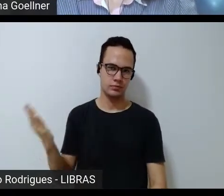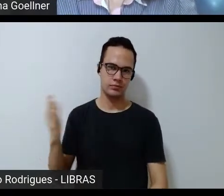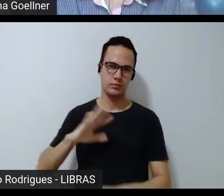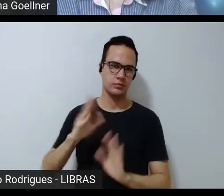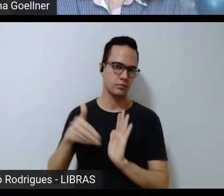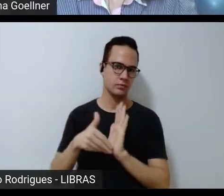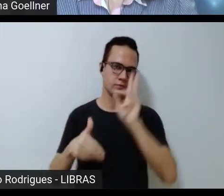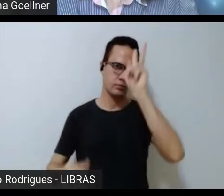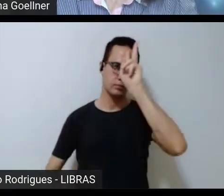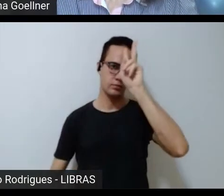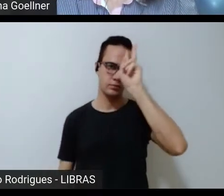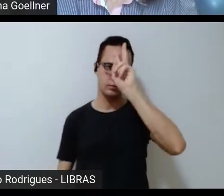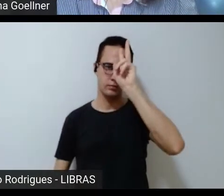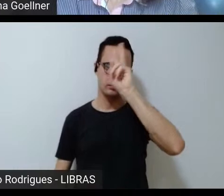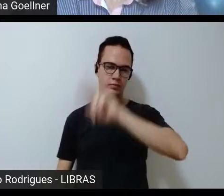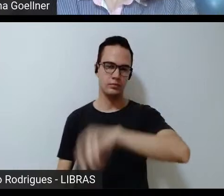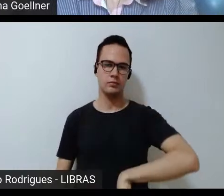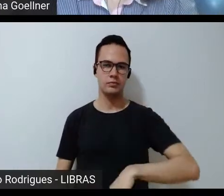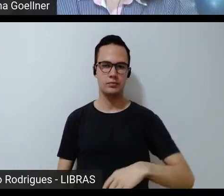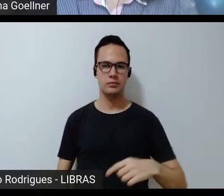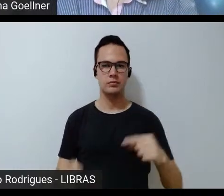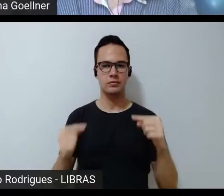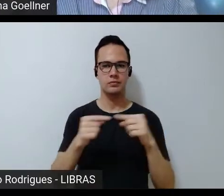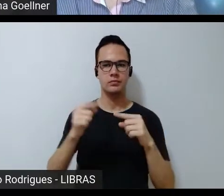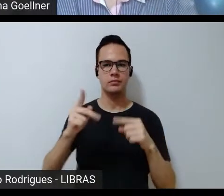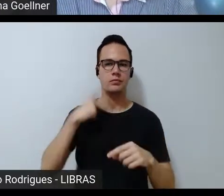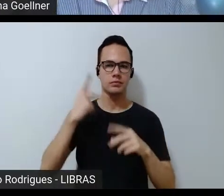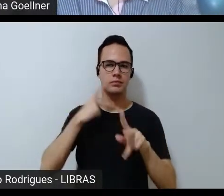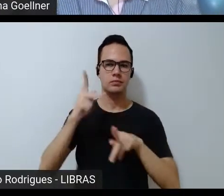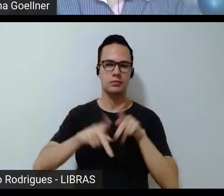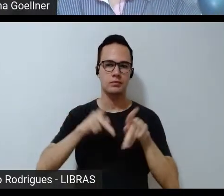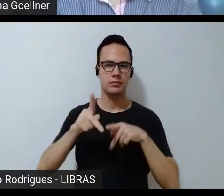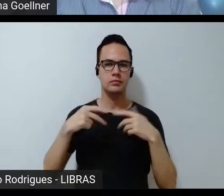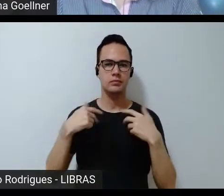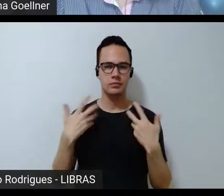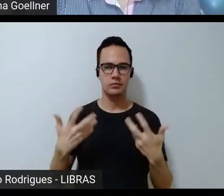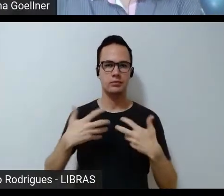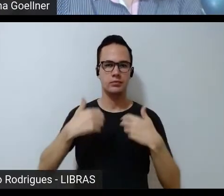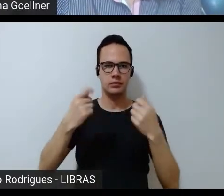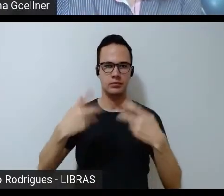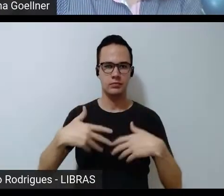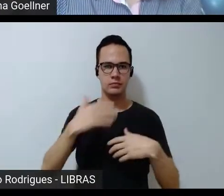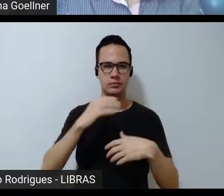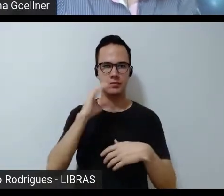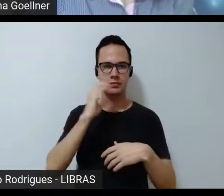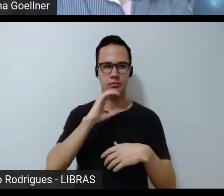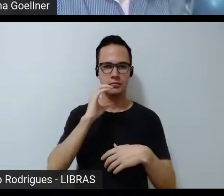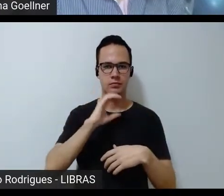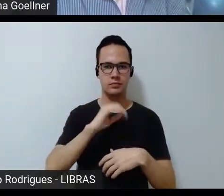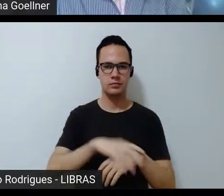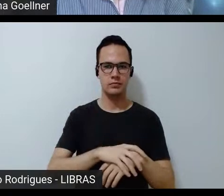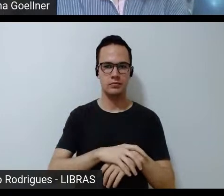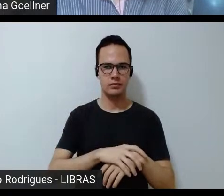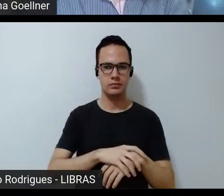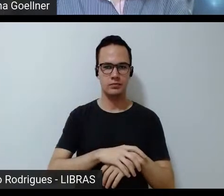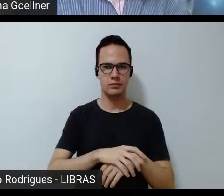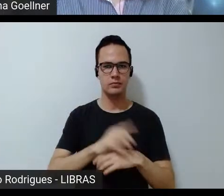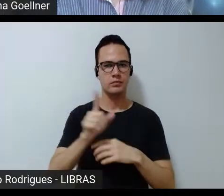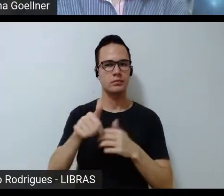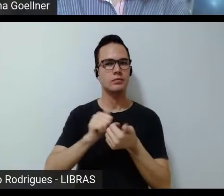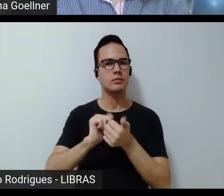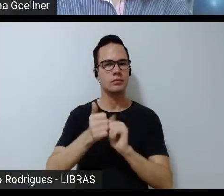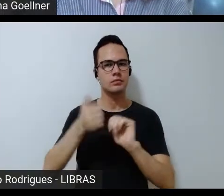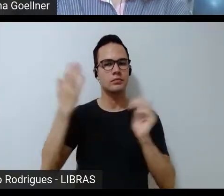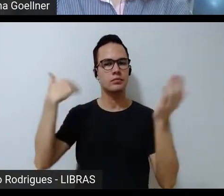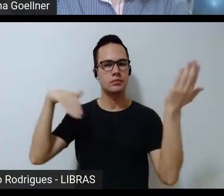a nossa história sobre a questão das políticas públicas eu queria fazer um comentário rapidamente do esporte e lazer